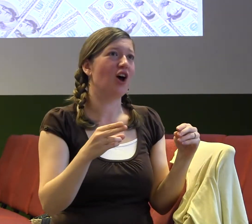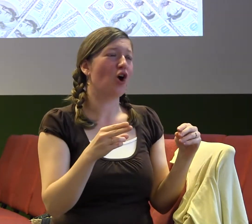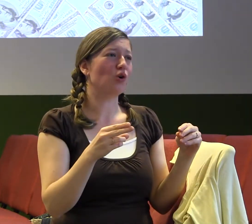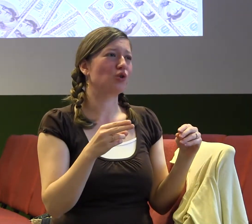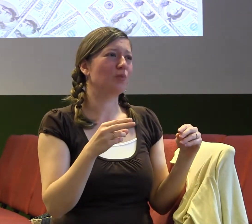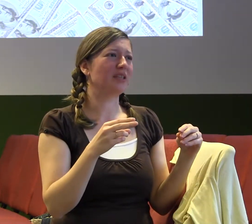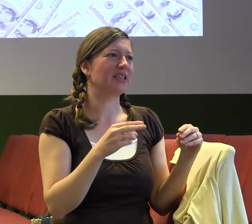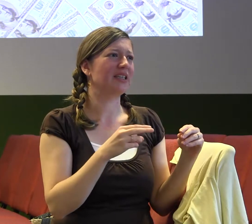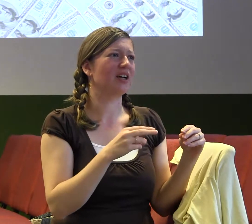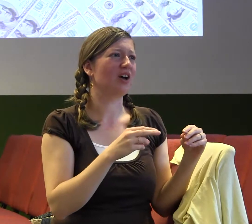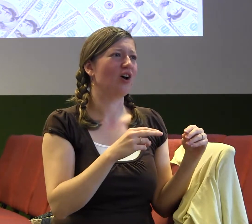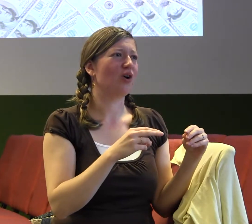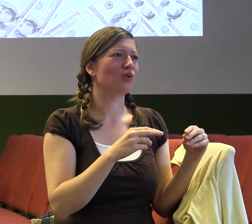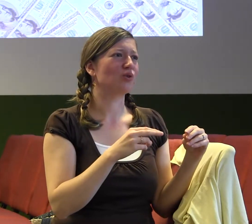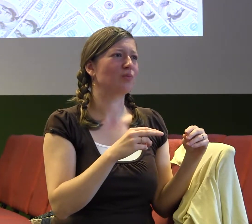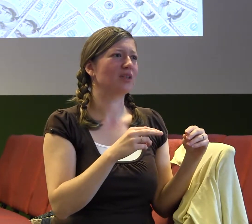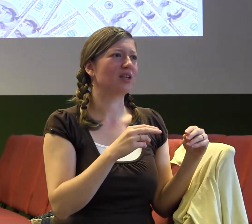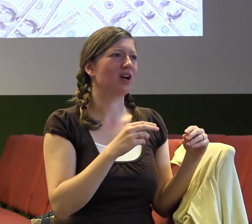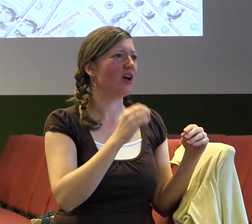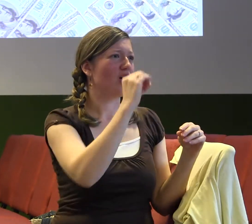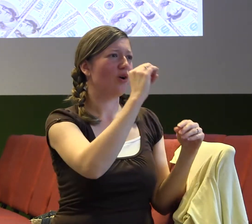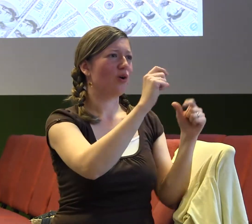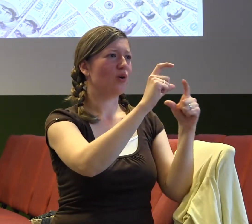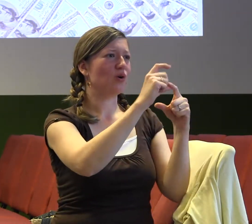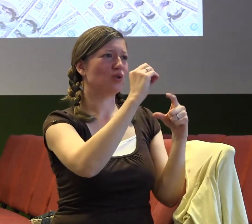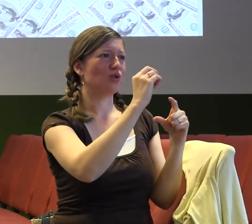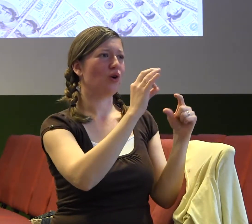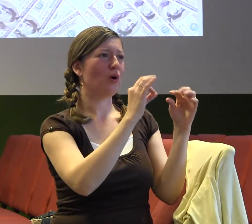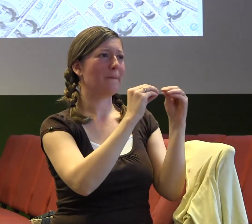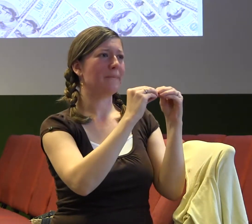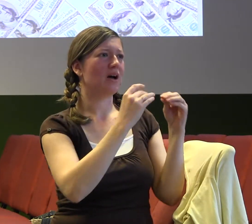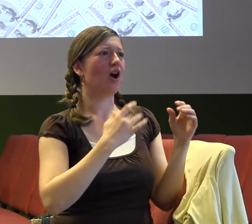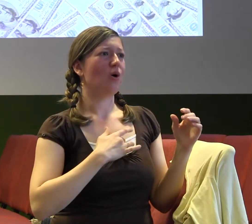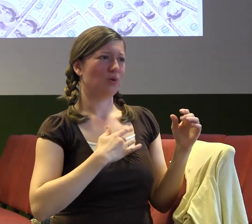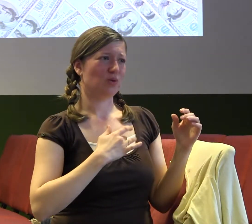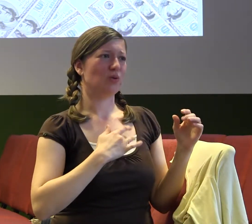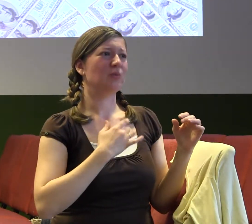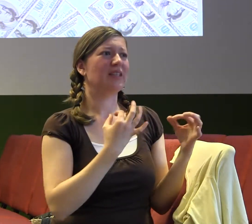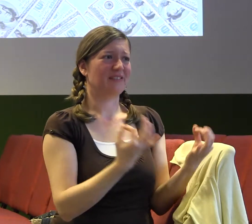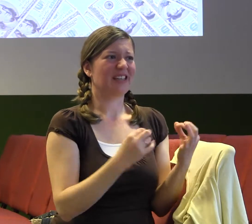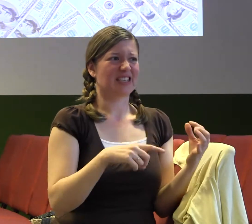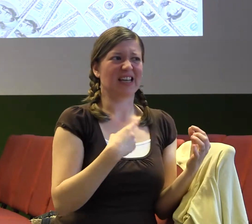Někteří mí studenti jsou vůči angličtině odolní jako Chuck Norris vůči právému háku,